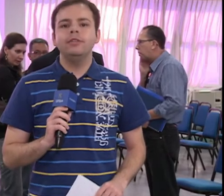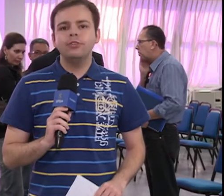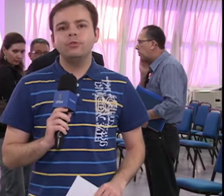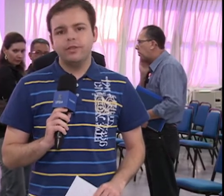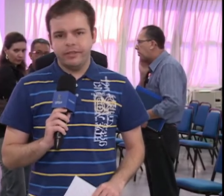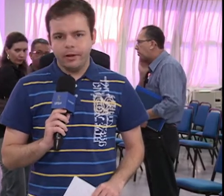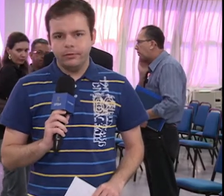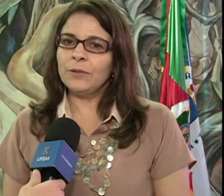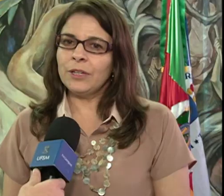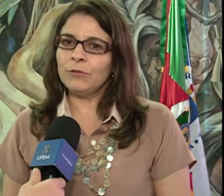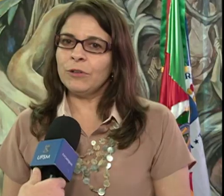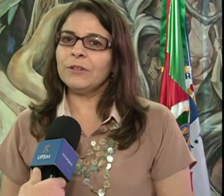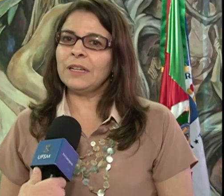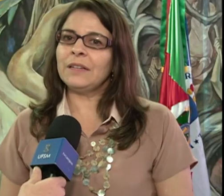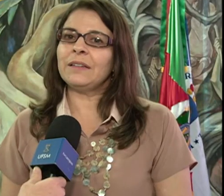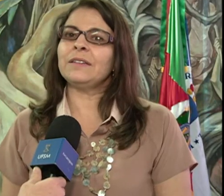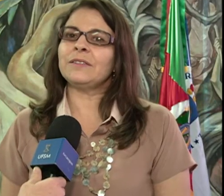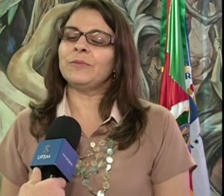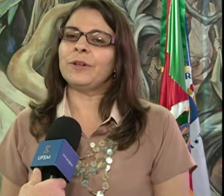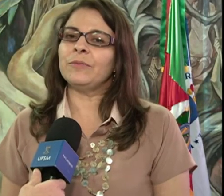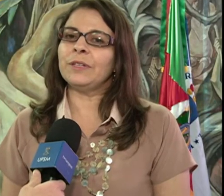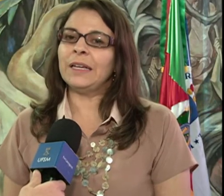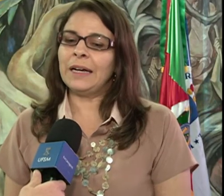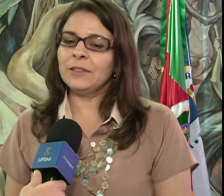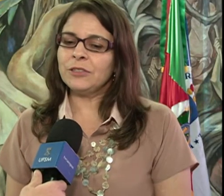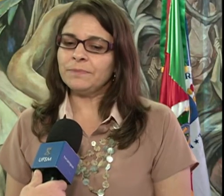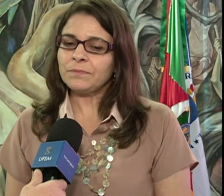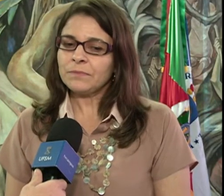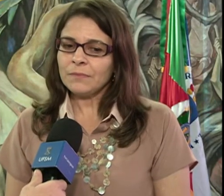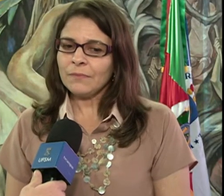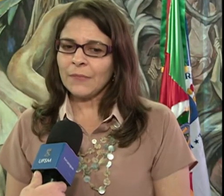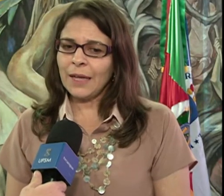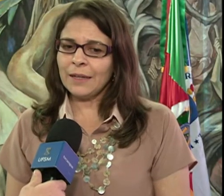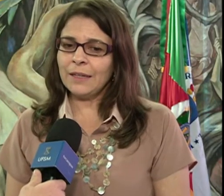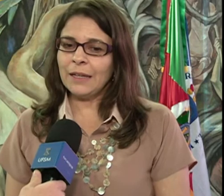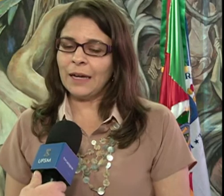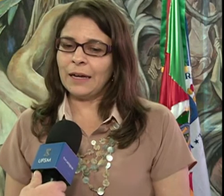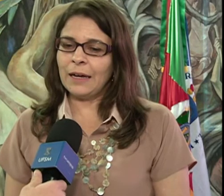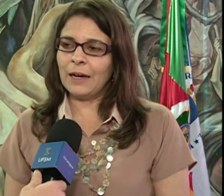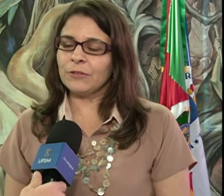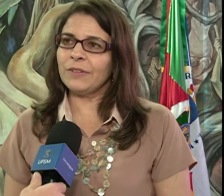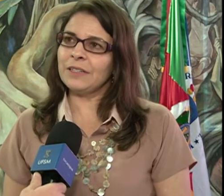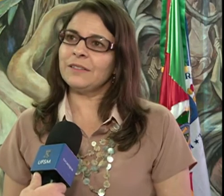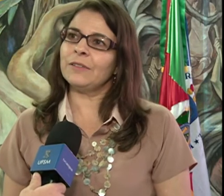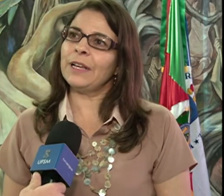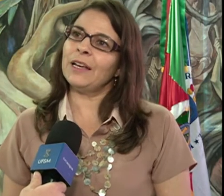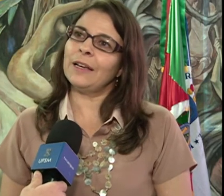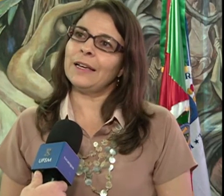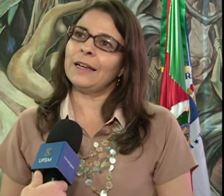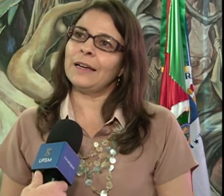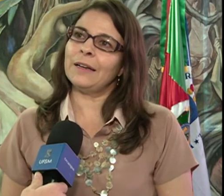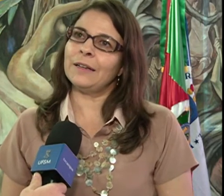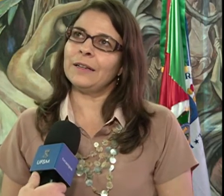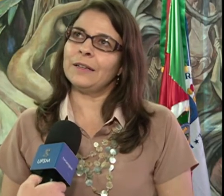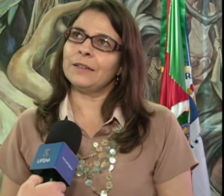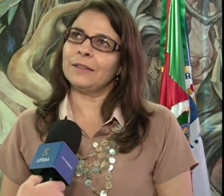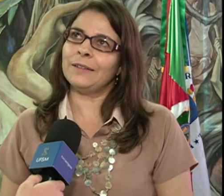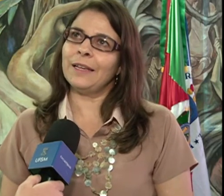instituição. O retorno que ela tem trazido para a comunidade é que a autoavaliação tem